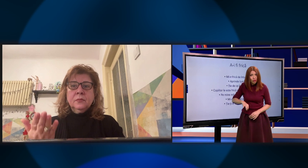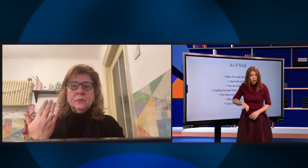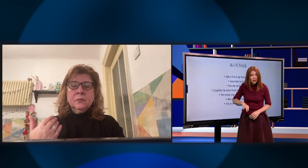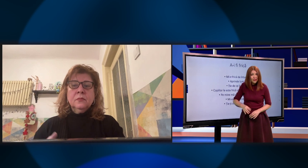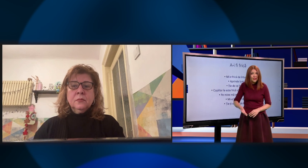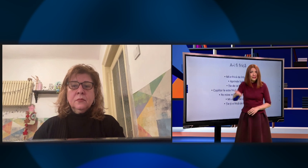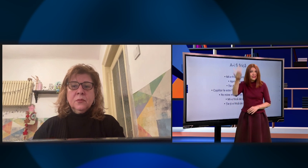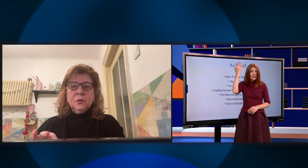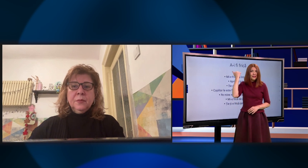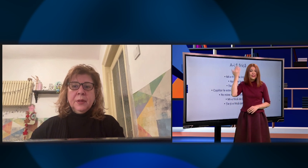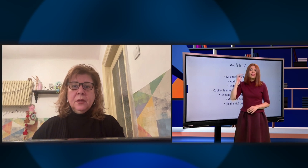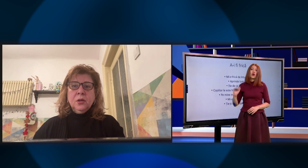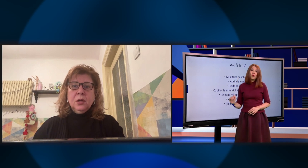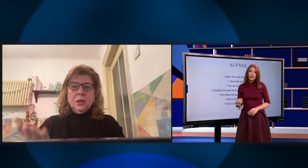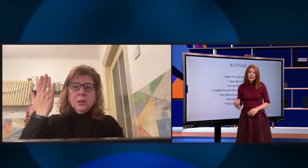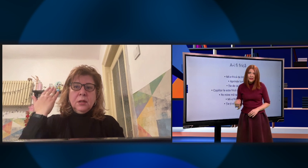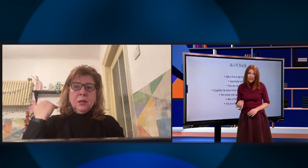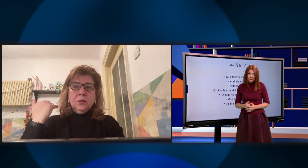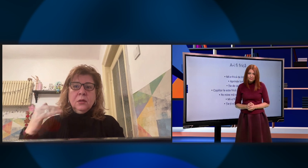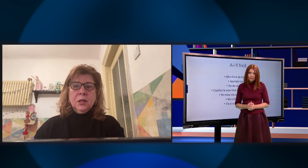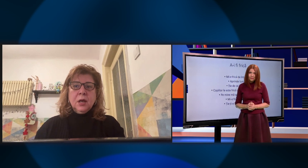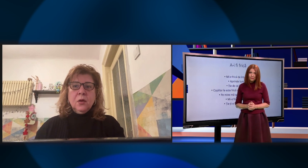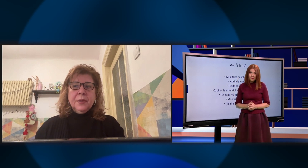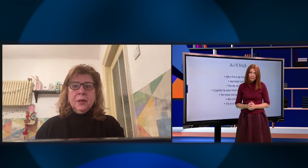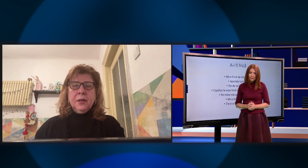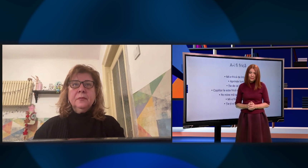mie dor, da, de copilărie.